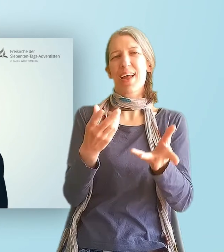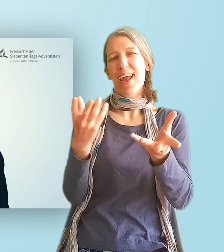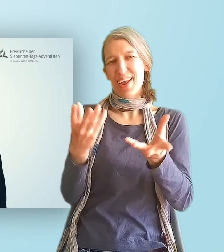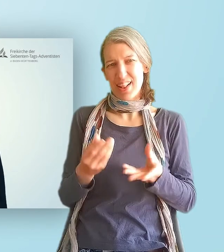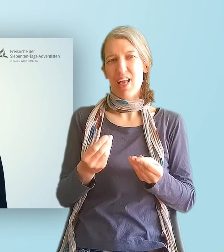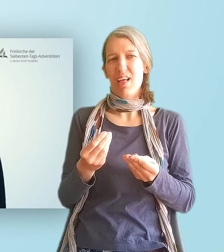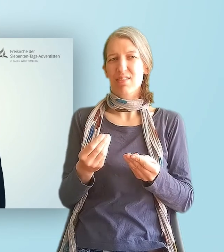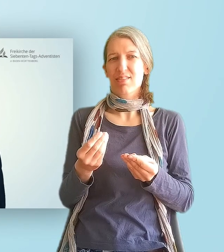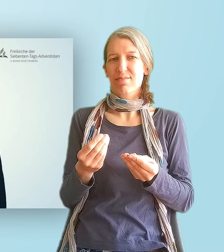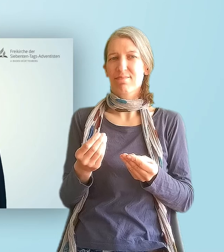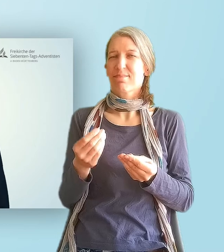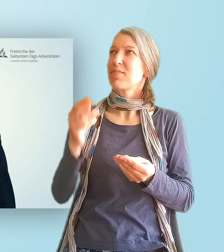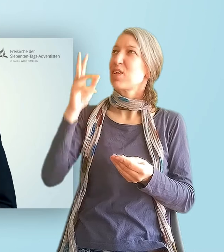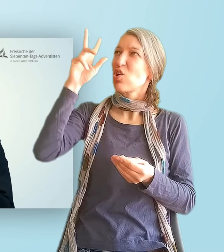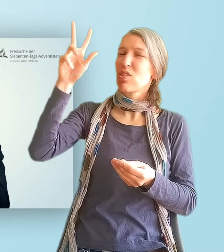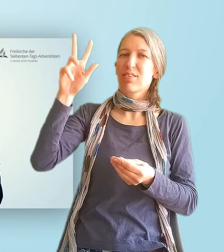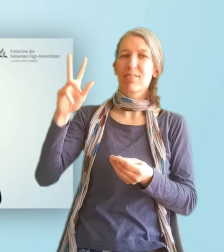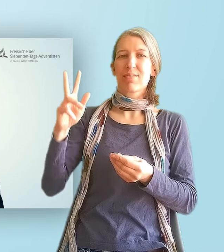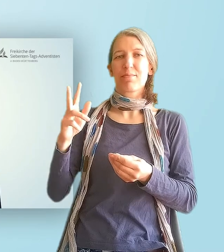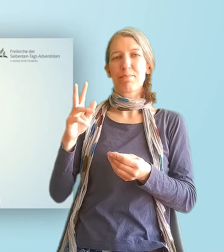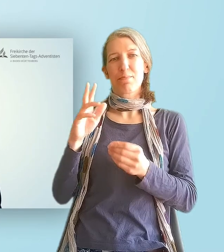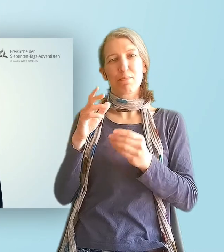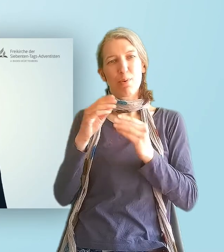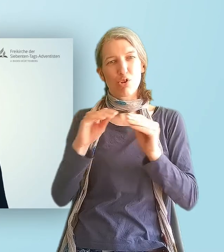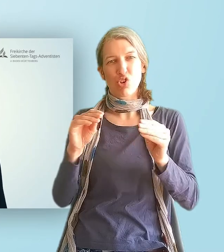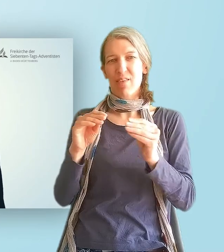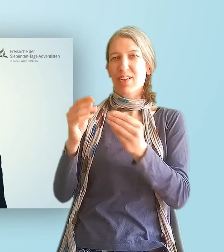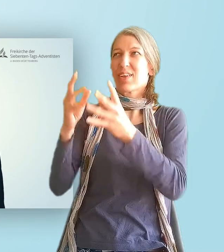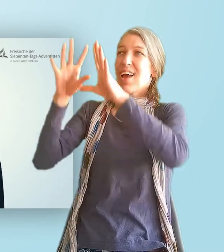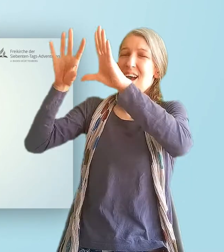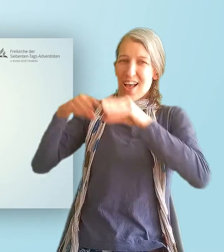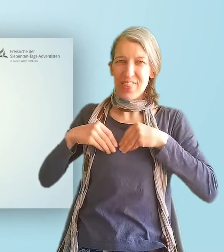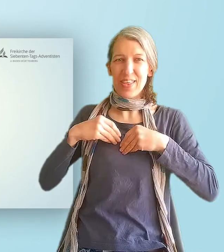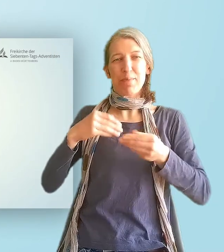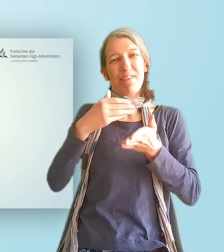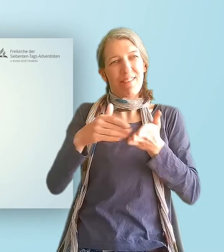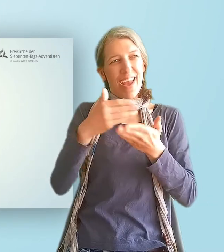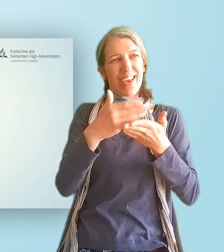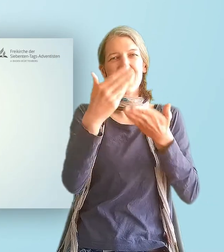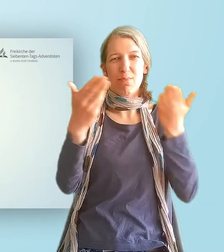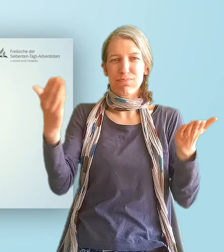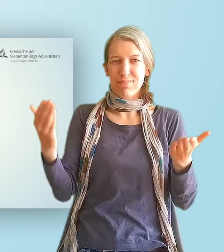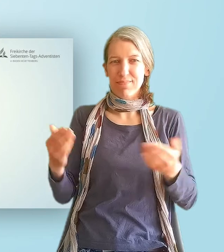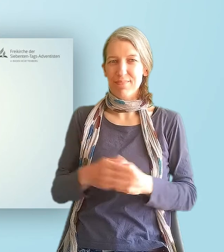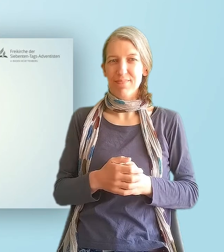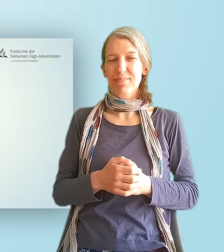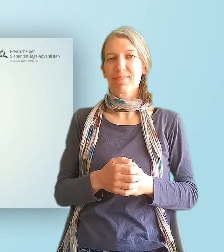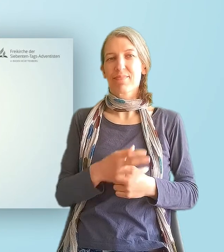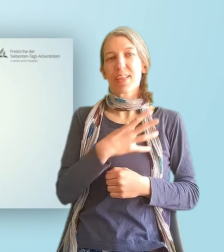Botschaft anzunehmen und sie auch gleichzeitig anderen Menschen weiterzugeben. L. White schreibt in dem Buch